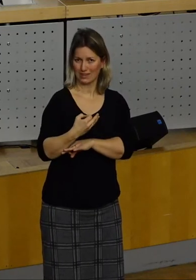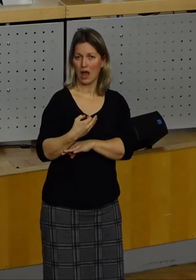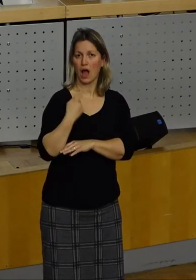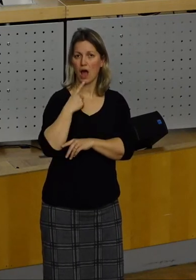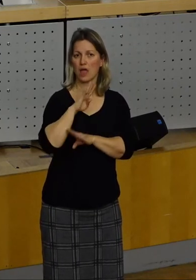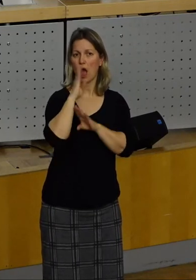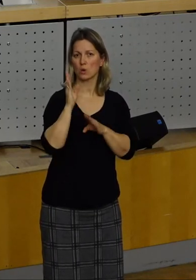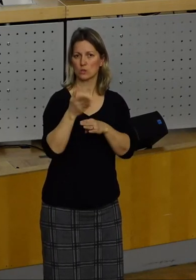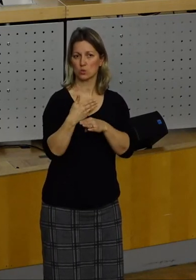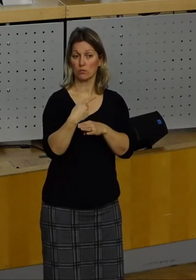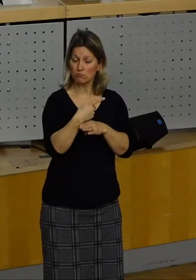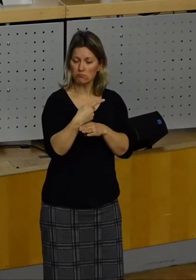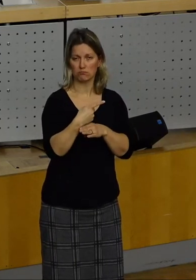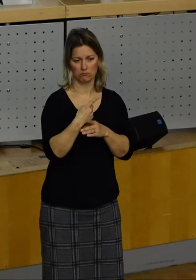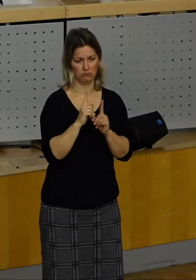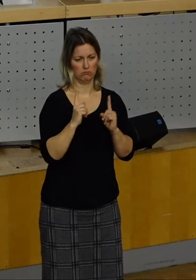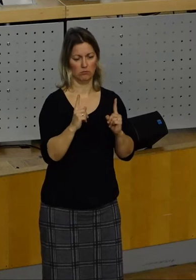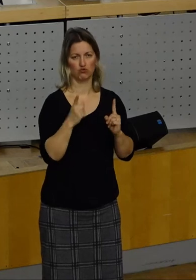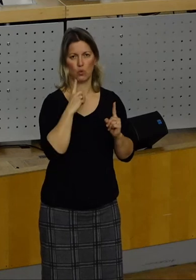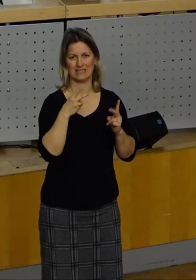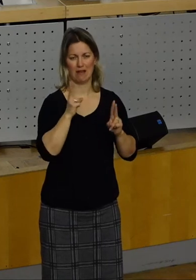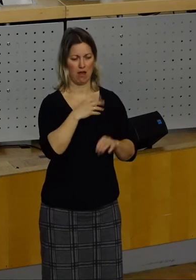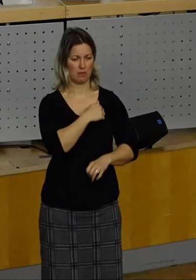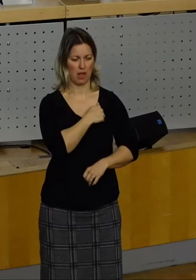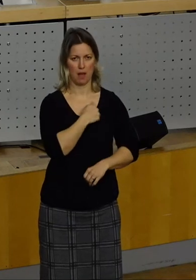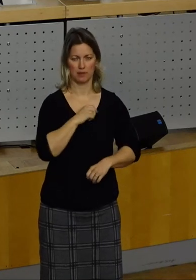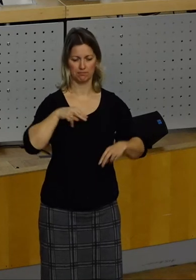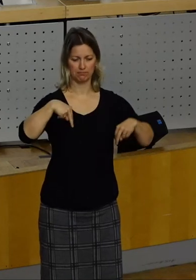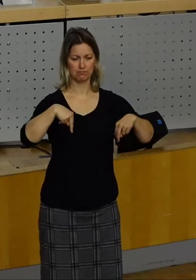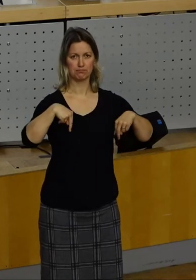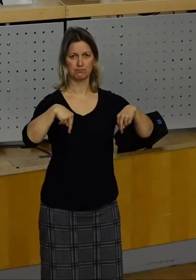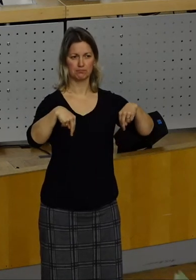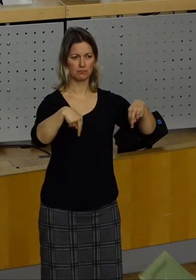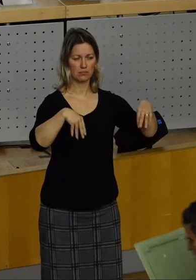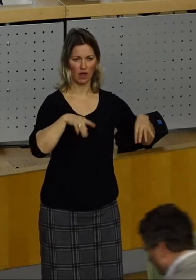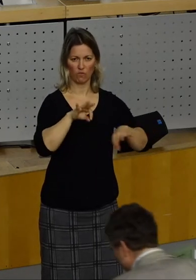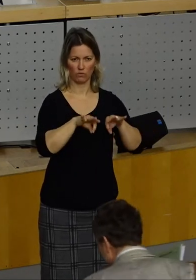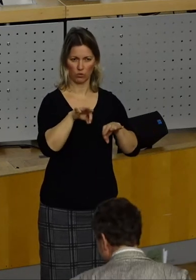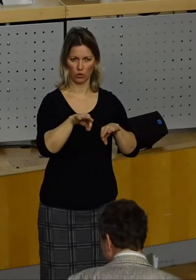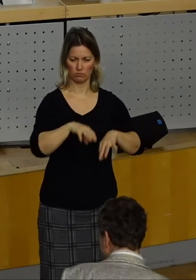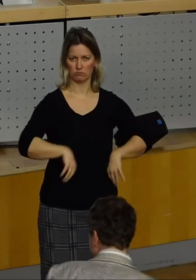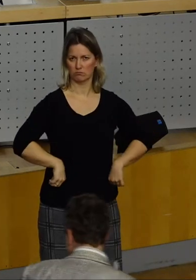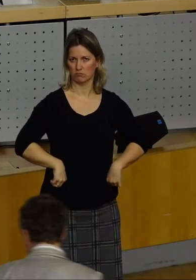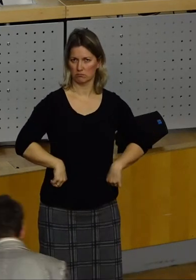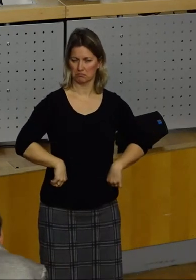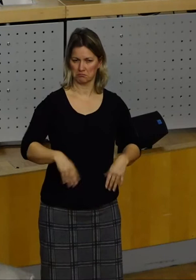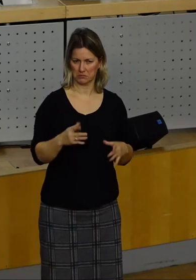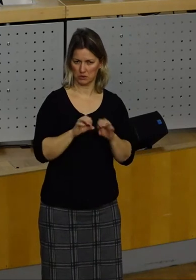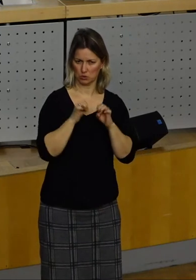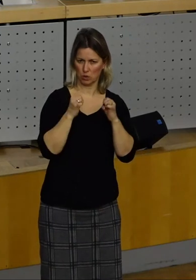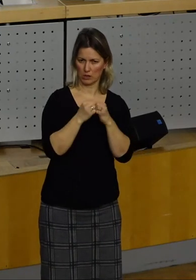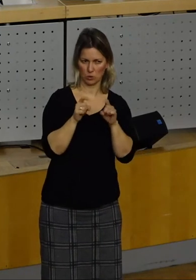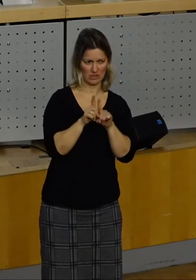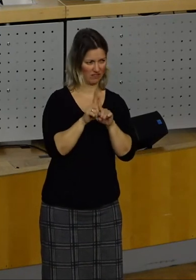Sicherheitsbeamter stand. Da ergeben sich natürlich aus der Situation, die